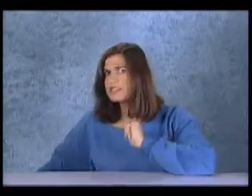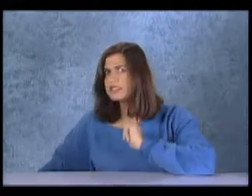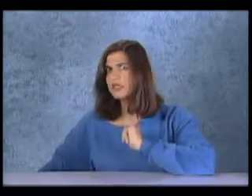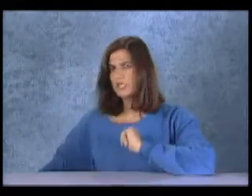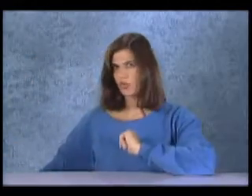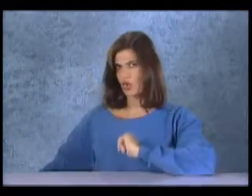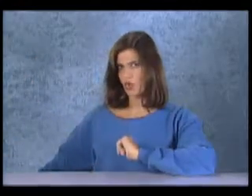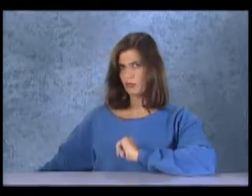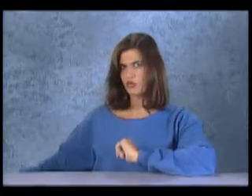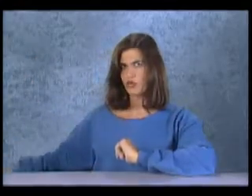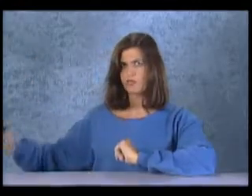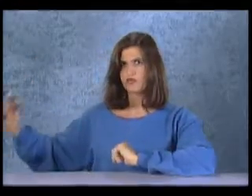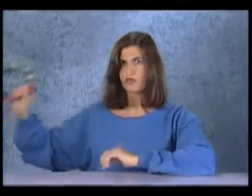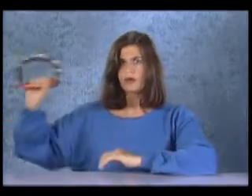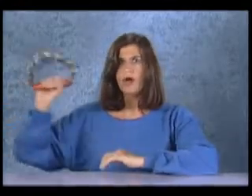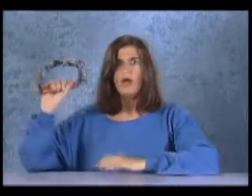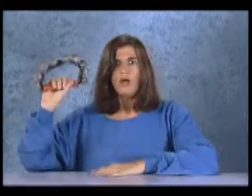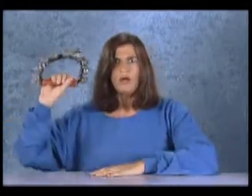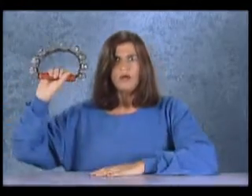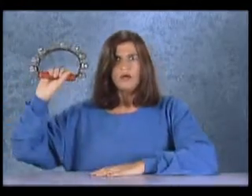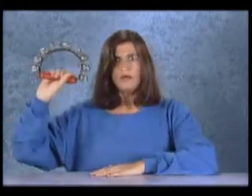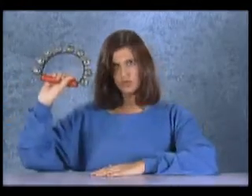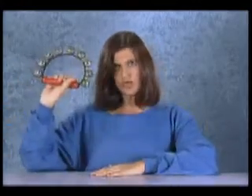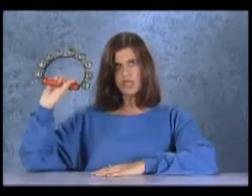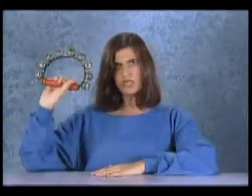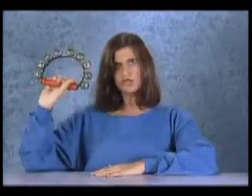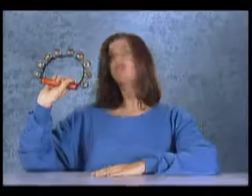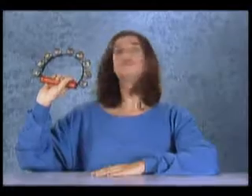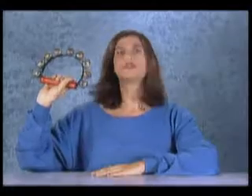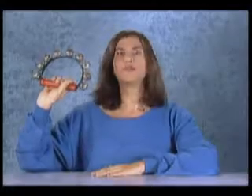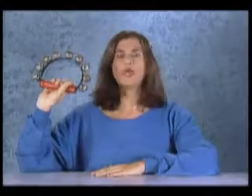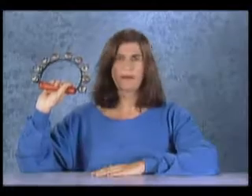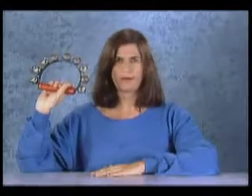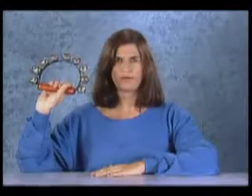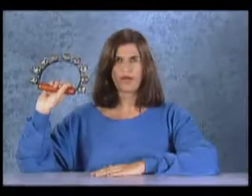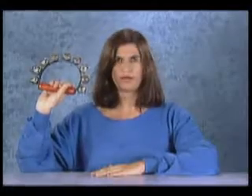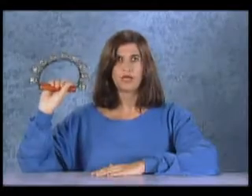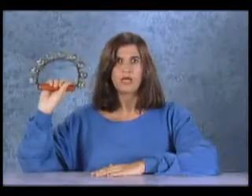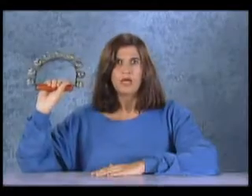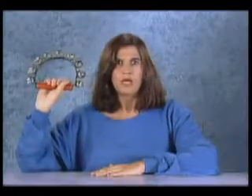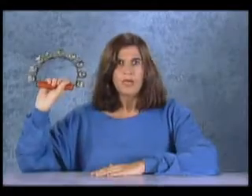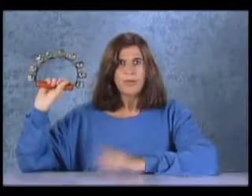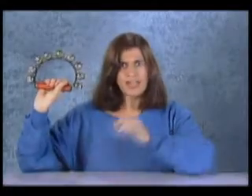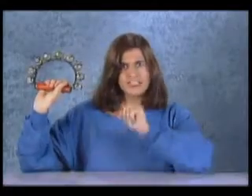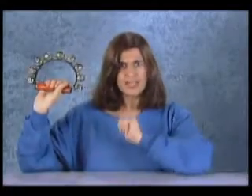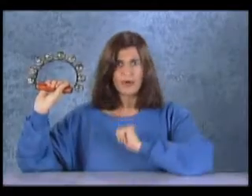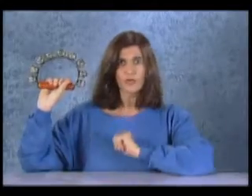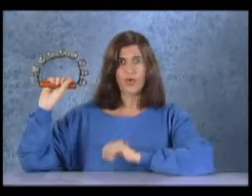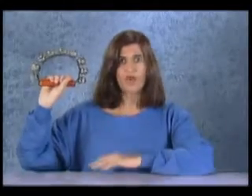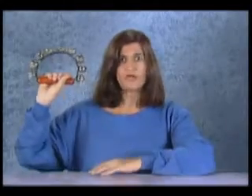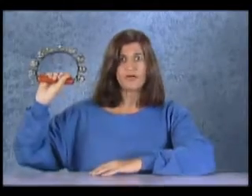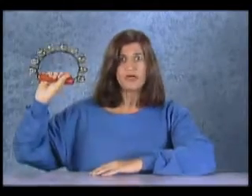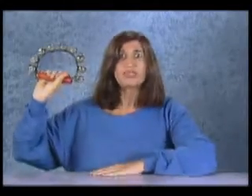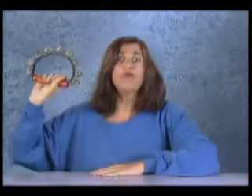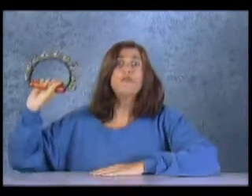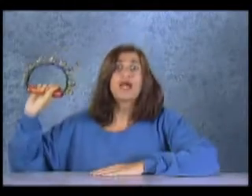estranha no corpo do noivo. Mas o que é isso? Disse Moema apavorada. Parece que meu noivo tem uma